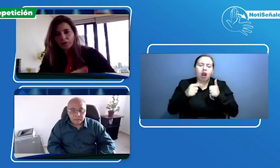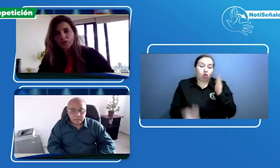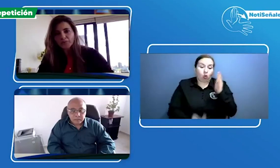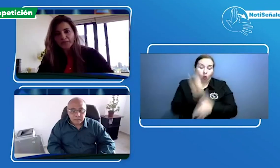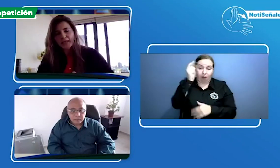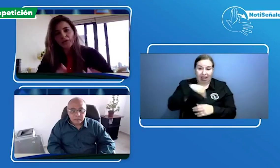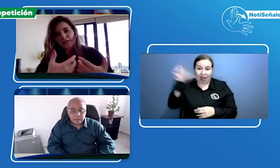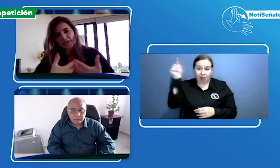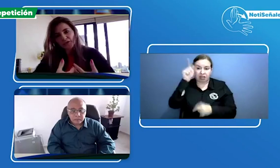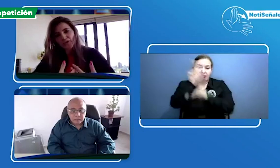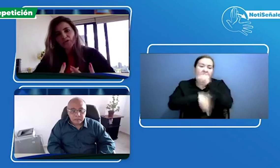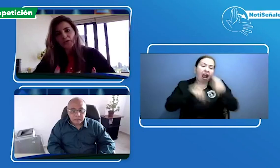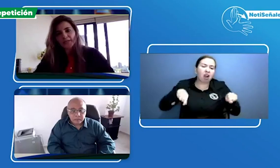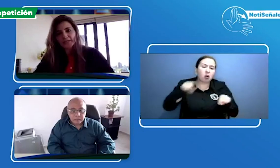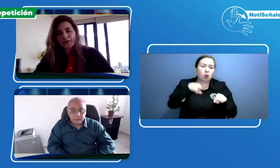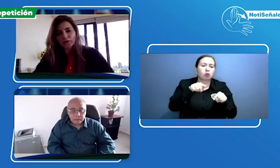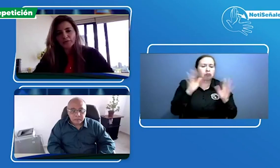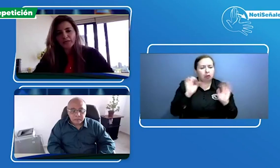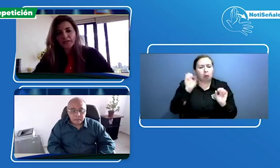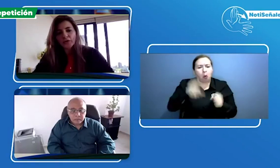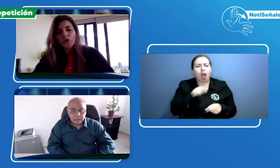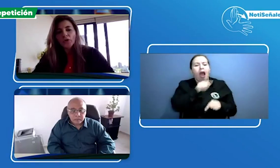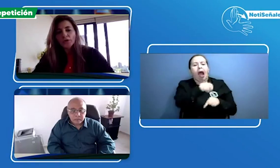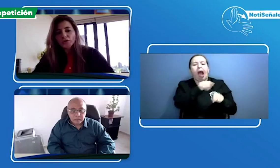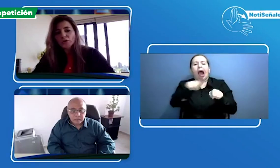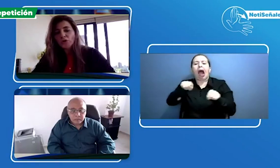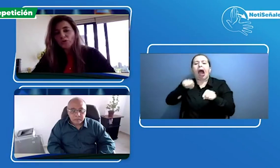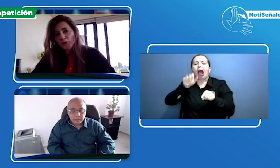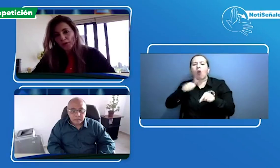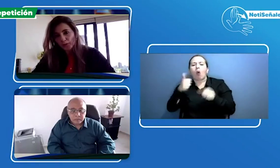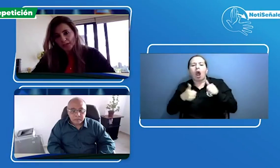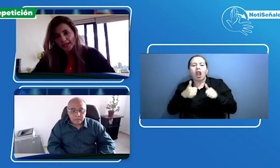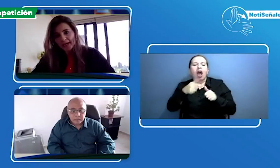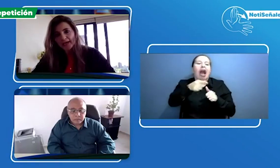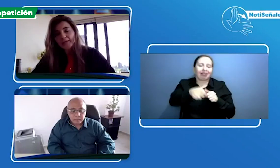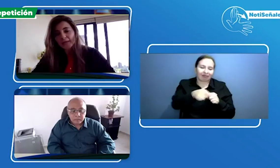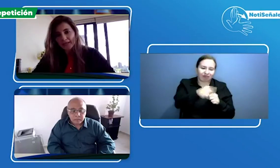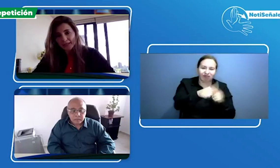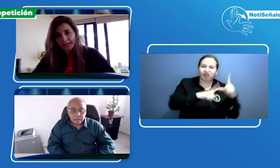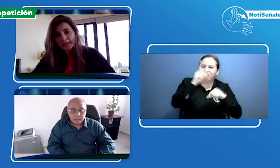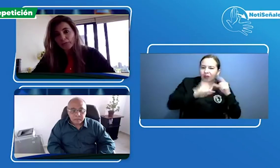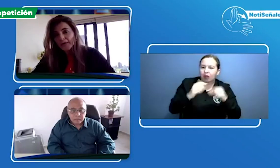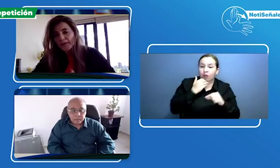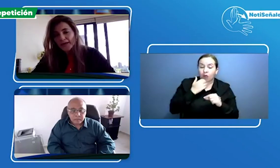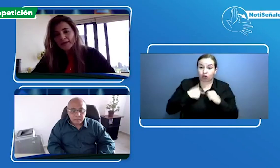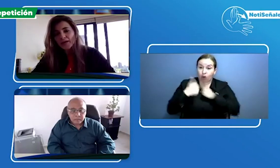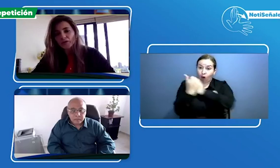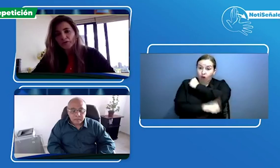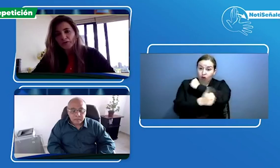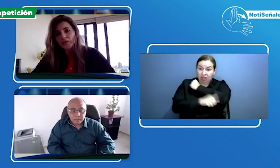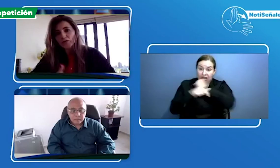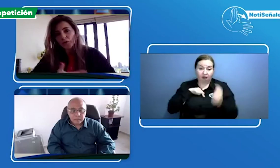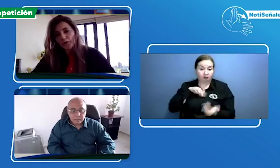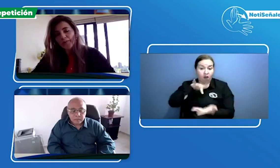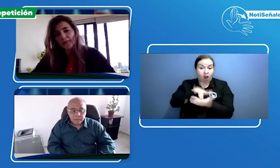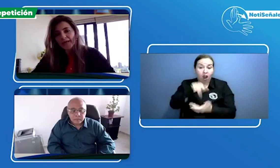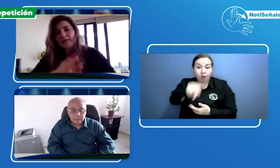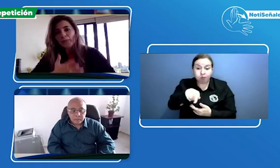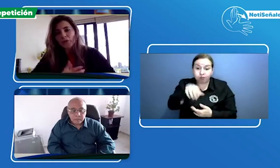otros prestadores dentro de los cuales está con subsidio cuando yo soy un usuario Boyacá y me atienden en una EPS con subsidio y soy nueva EPS puedo